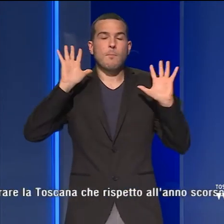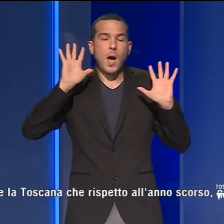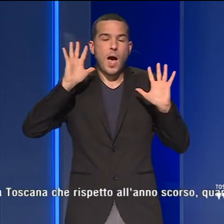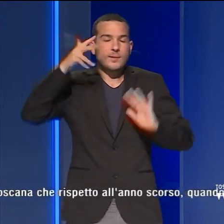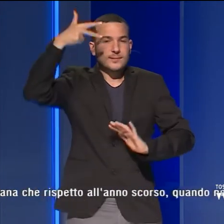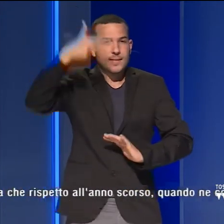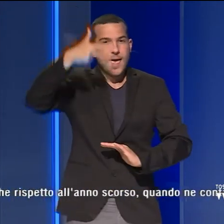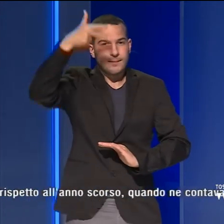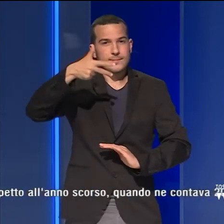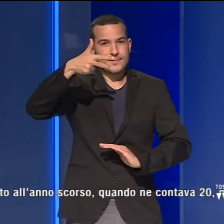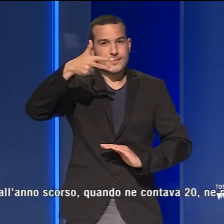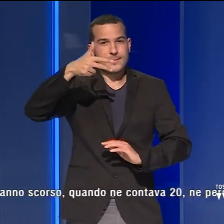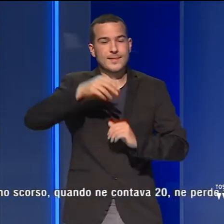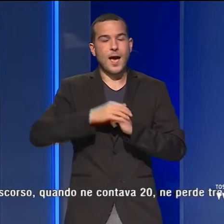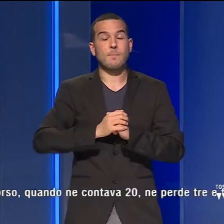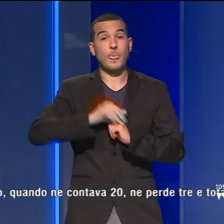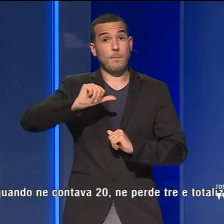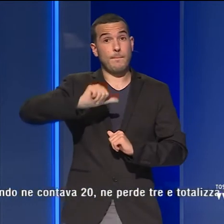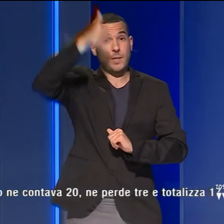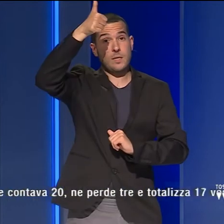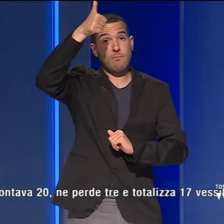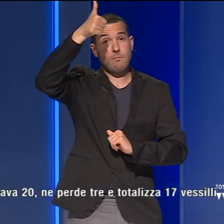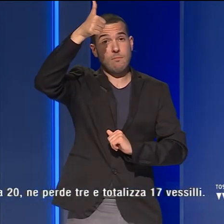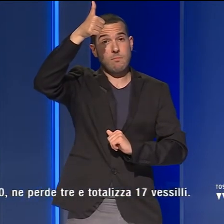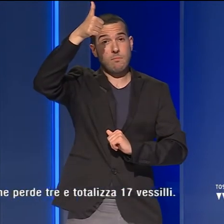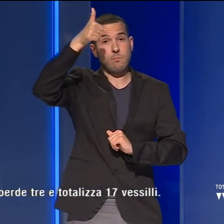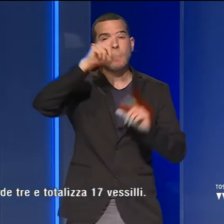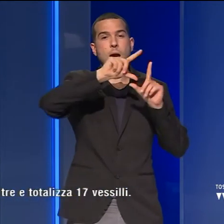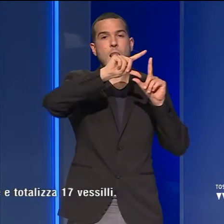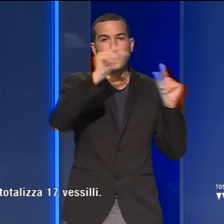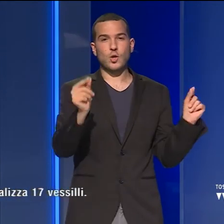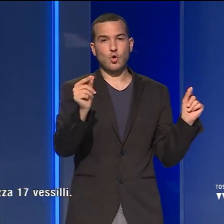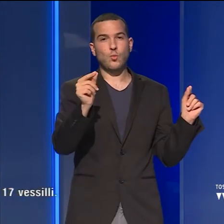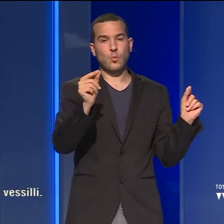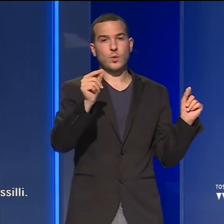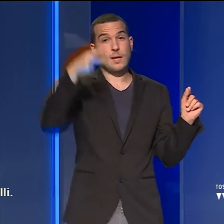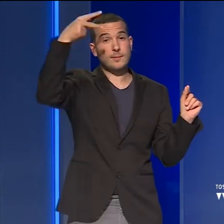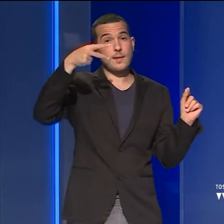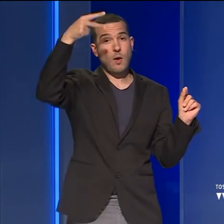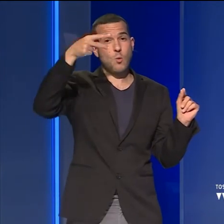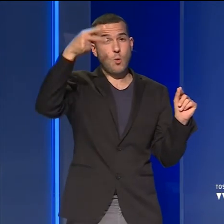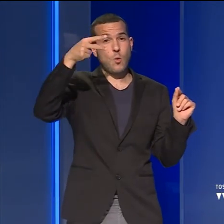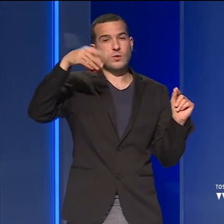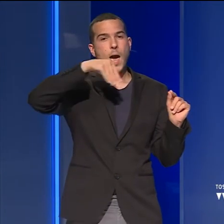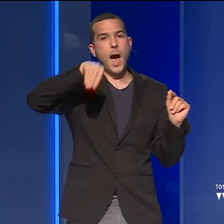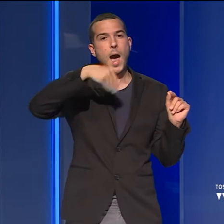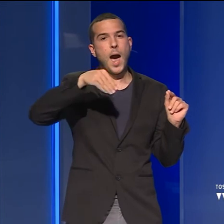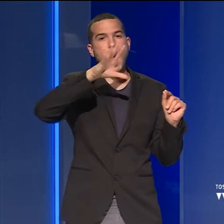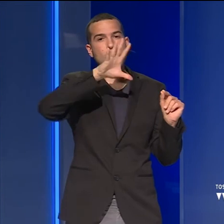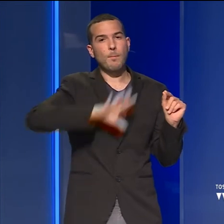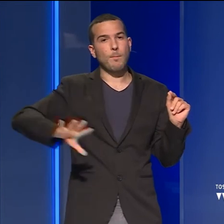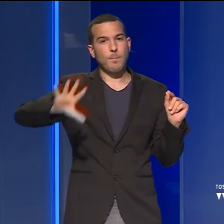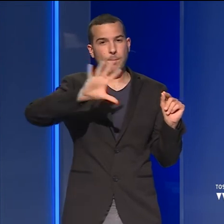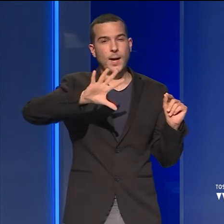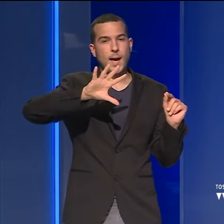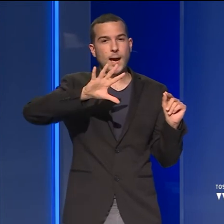infatti arriva terza. Al primo posto si conferma la Liguria, mentre seconda la Campania, con